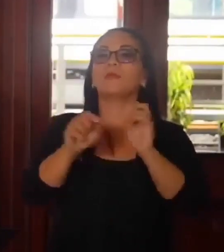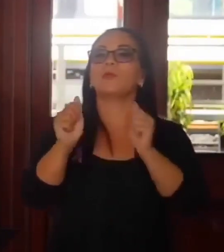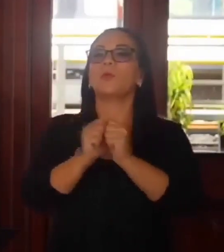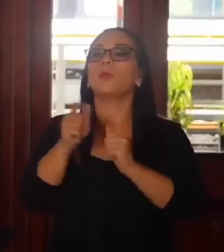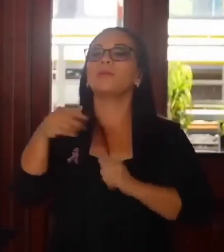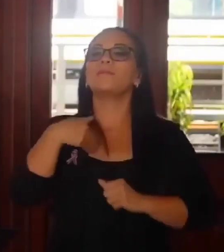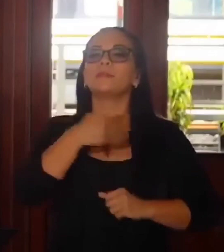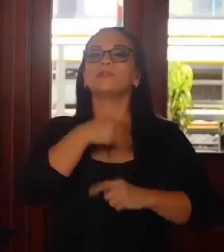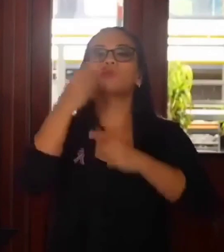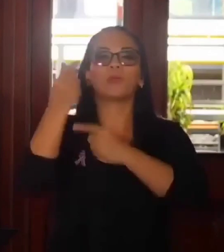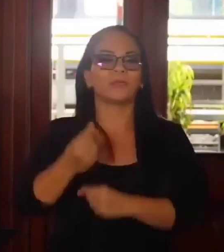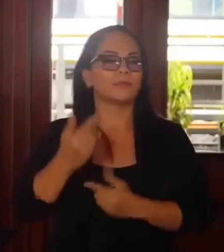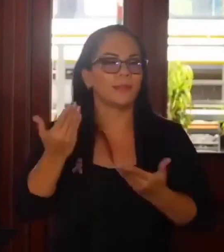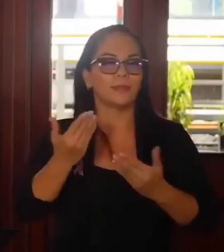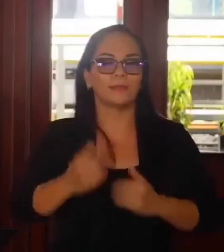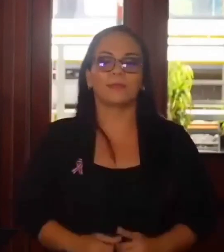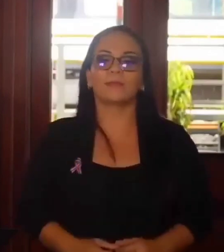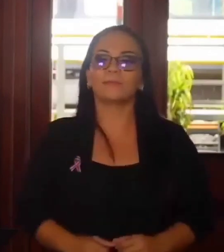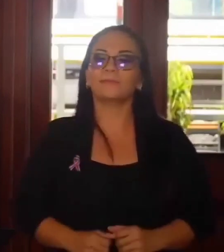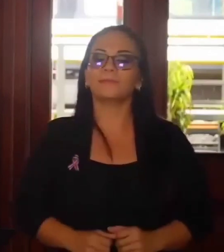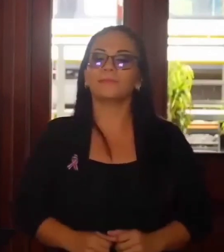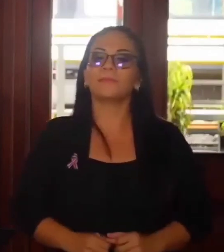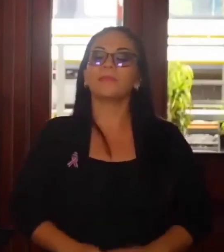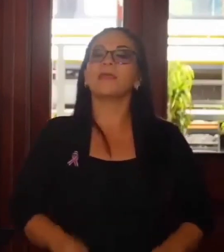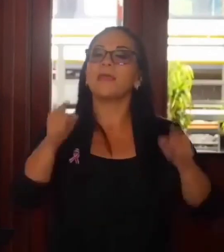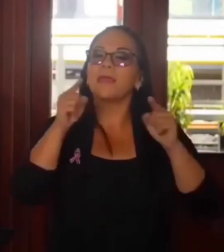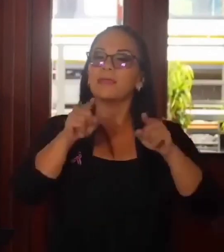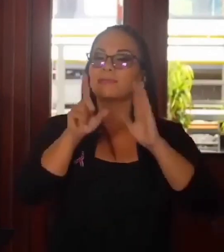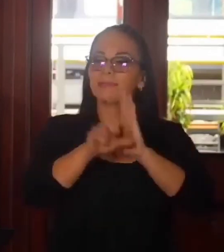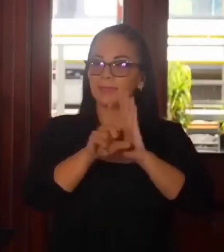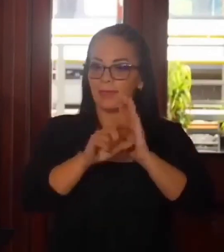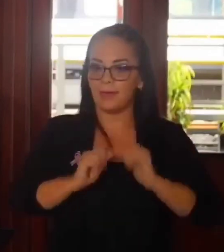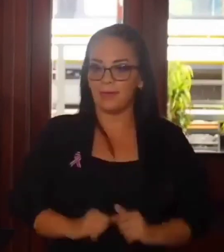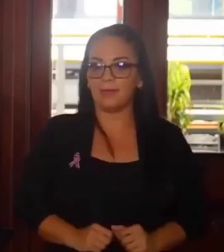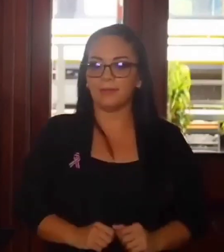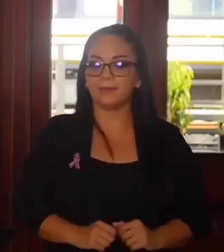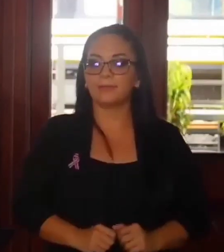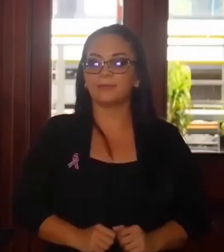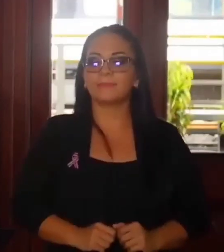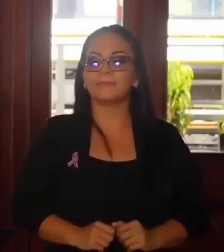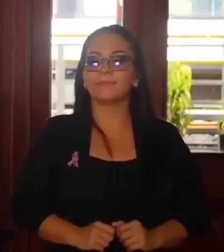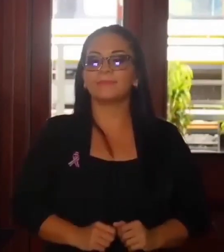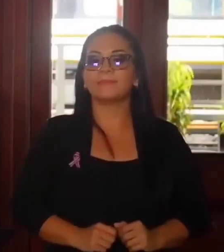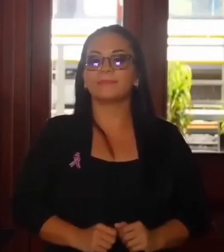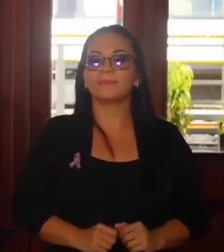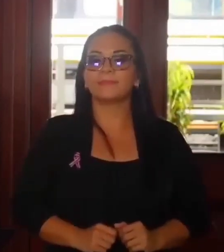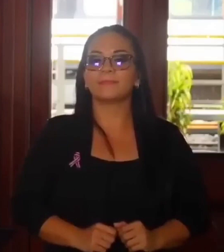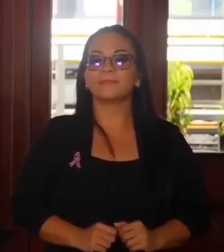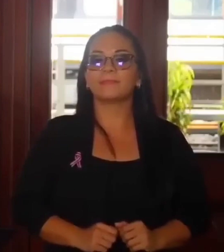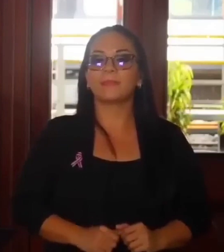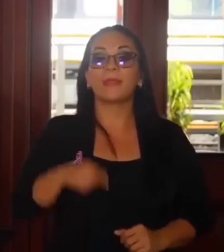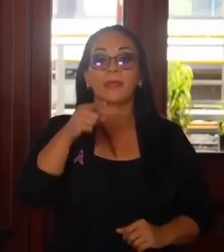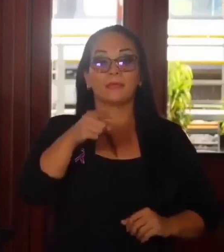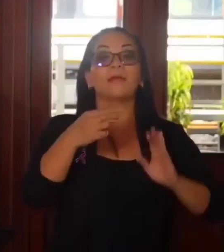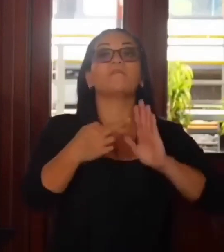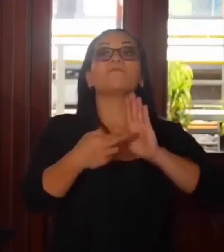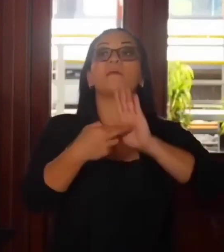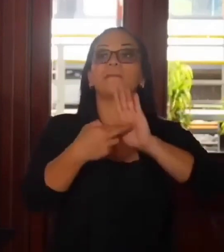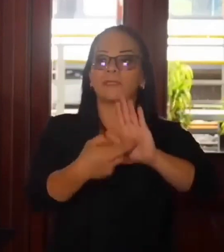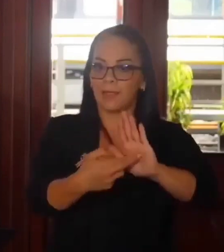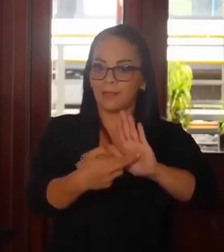ministro de Hacienda? Esa ley forma, representa,